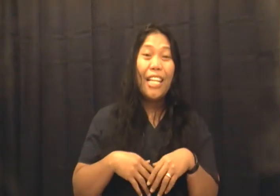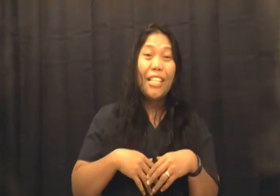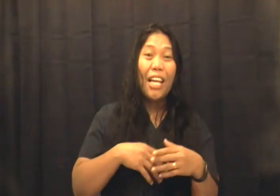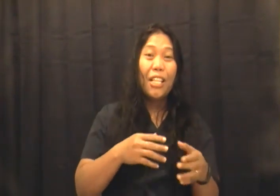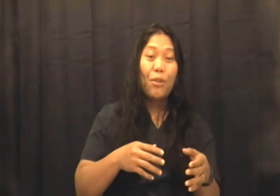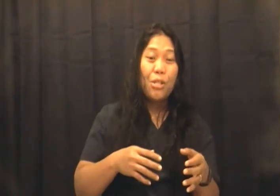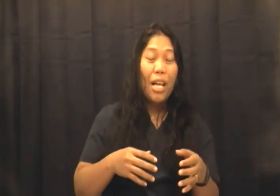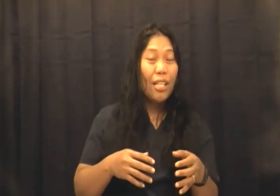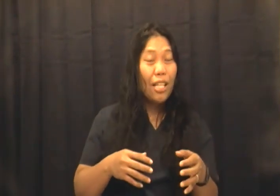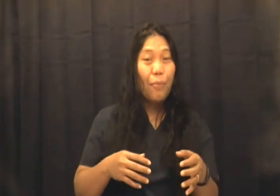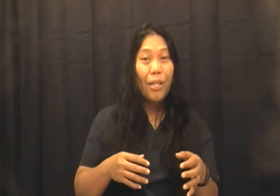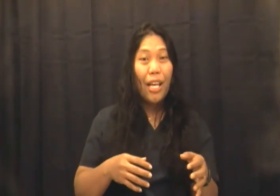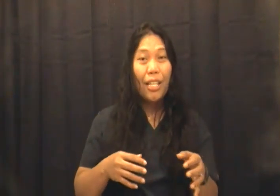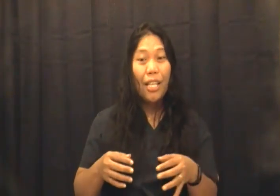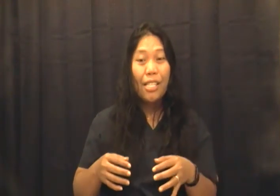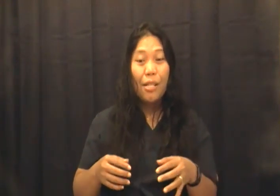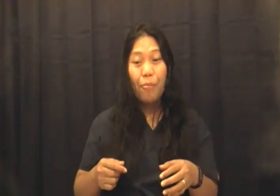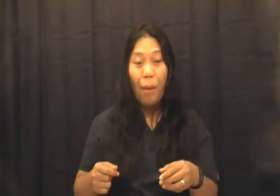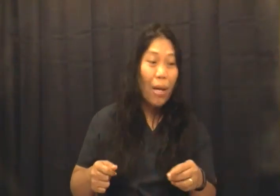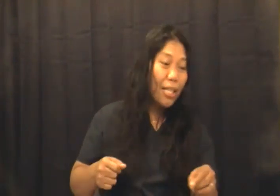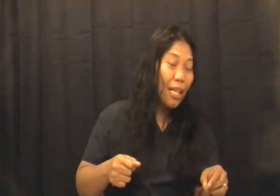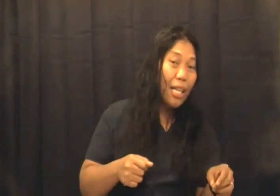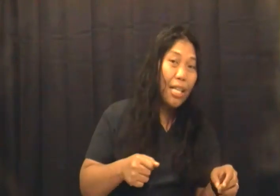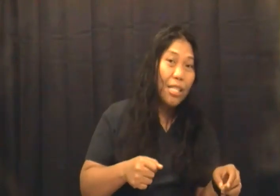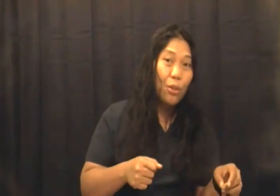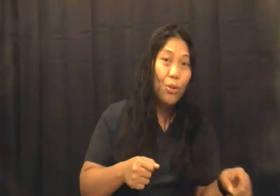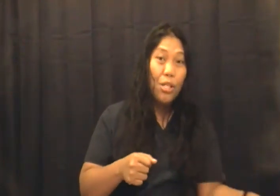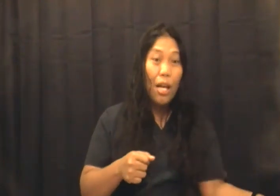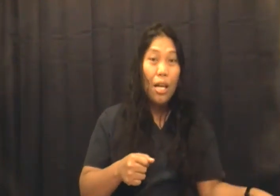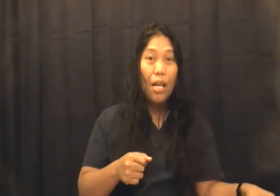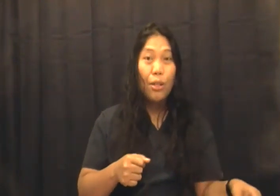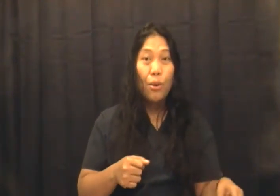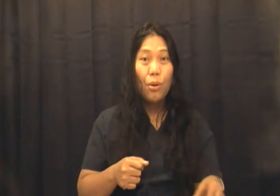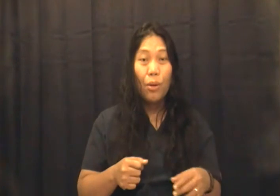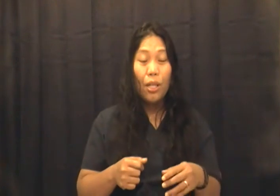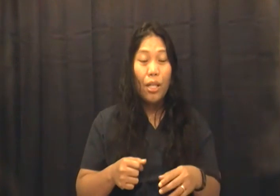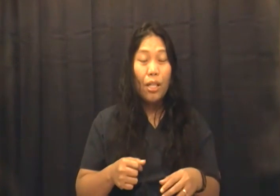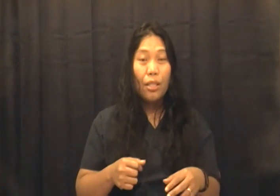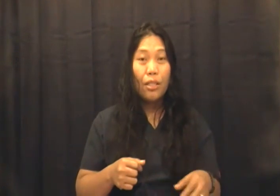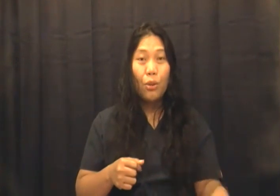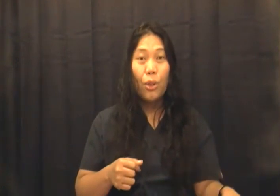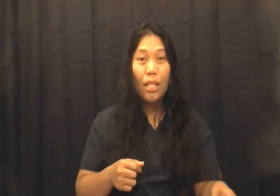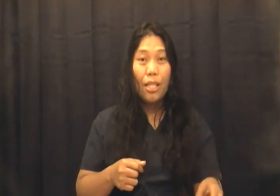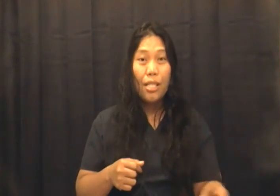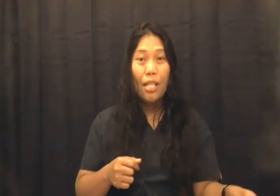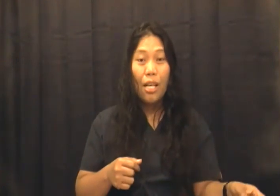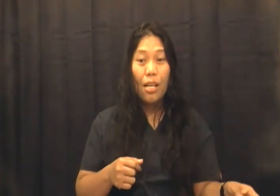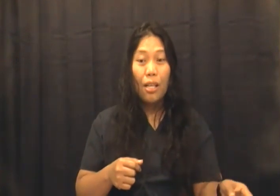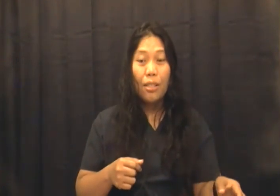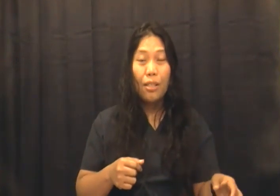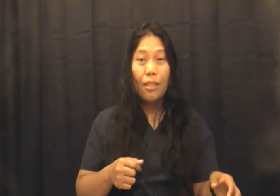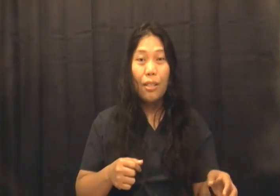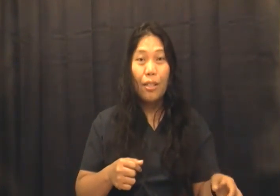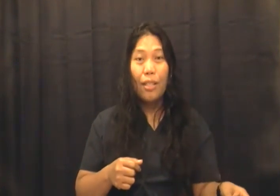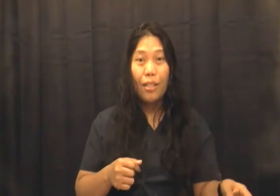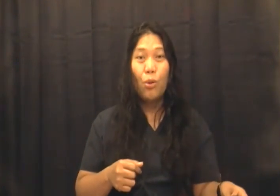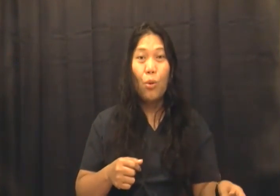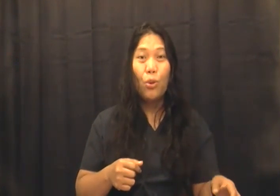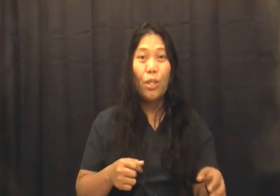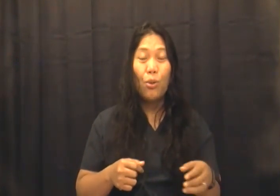idinadayri ko siya. Ang hirap idayri. Kasi babalik talaga siya dun sa, ano, sa toilet. Kasi na, ikukunin